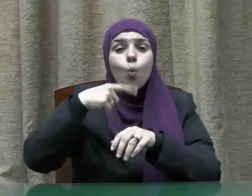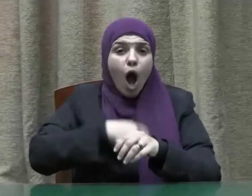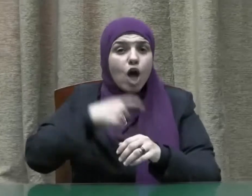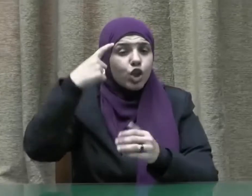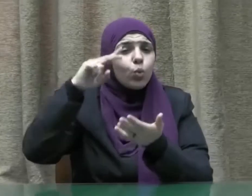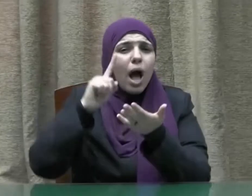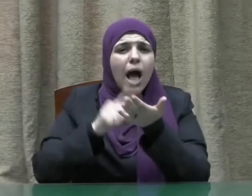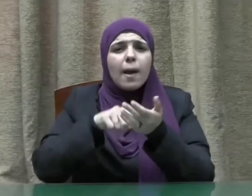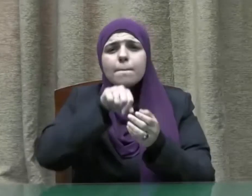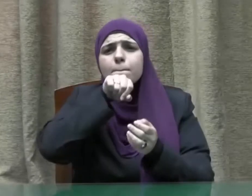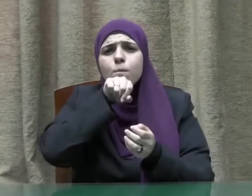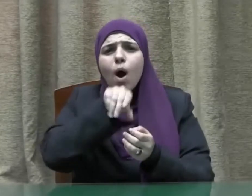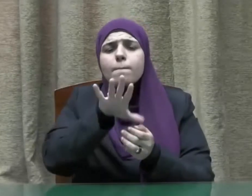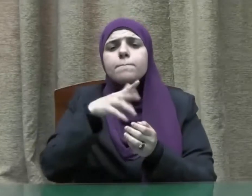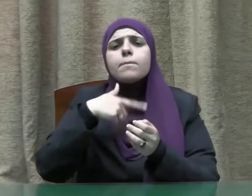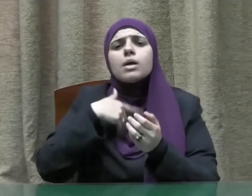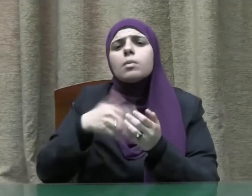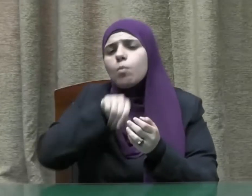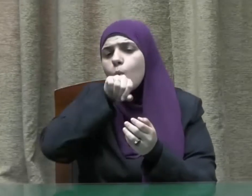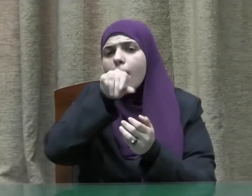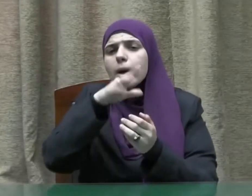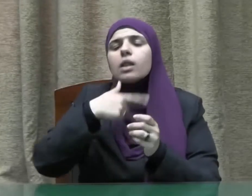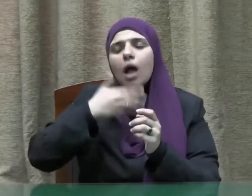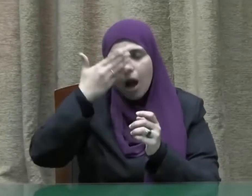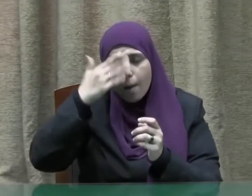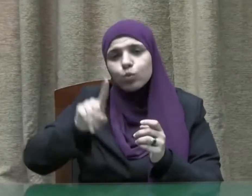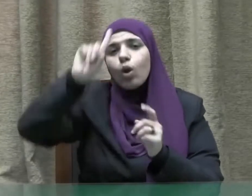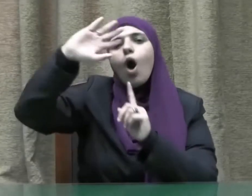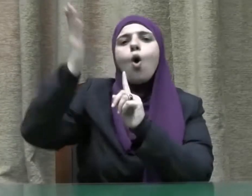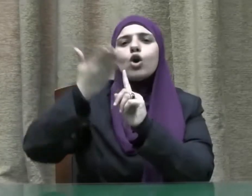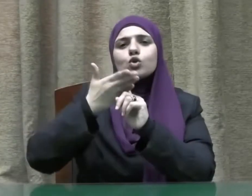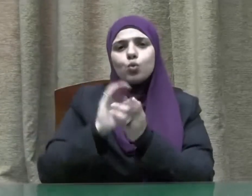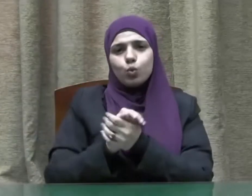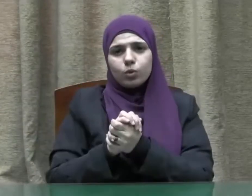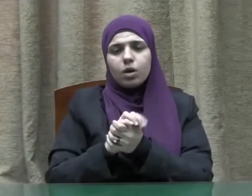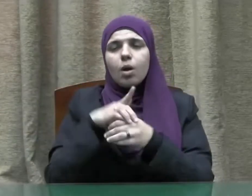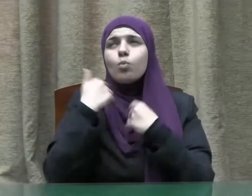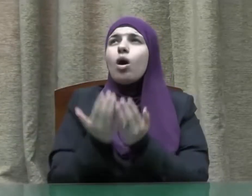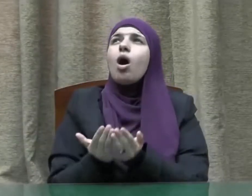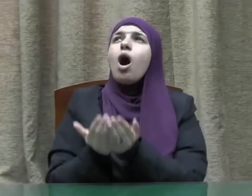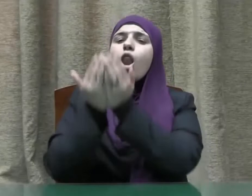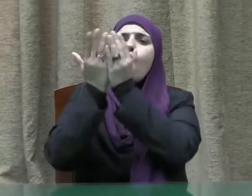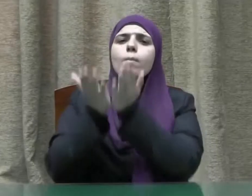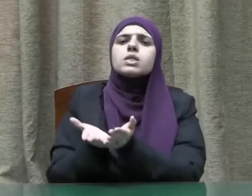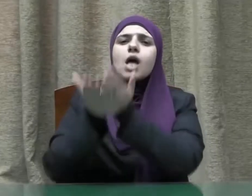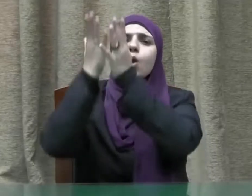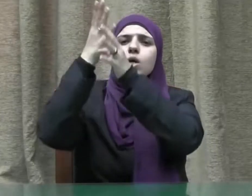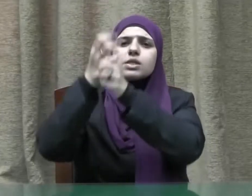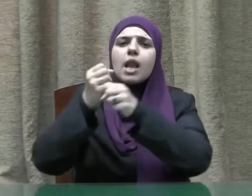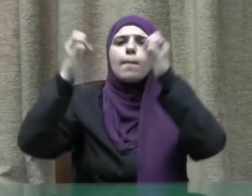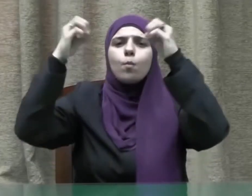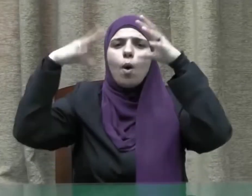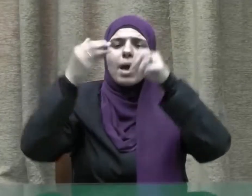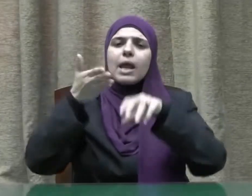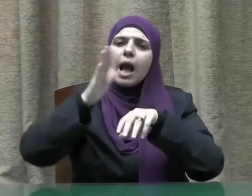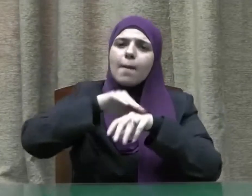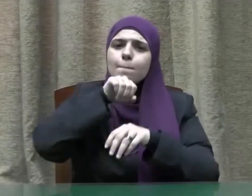وأشهد أن سيدنا ونبينا محمدا عبده ورسوله اللهم صل وسلم وبارك